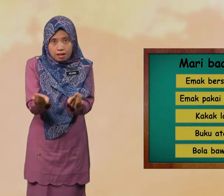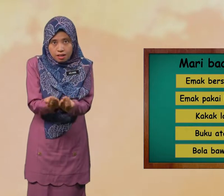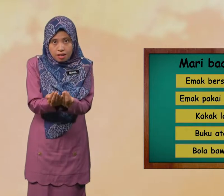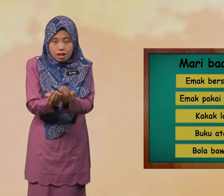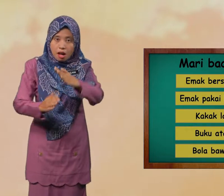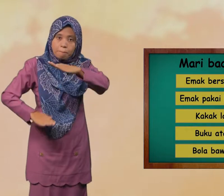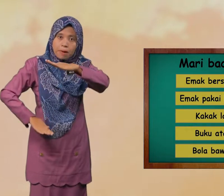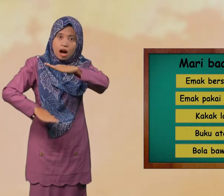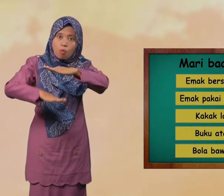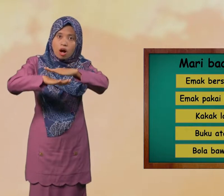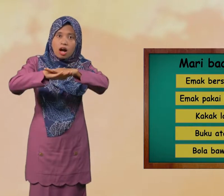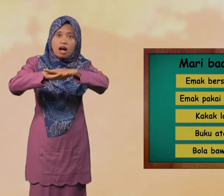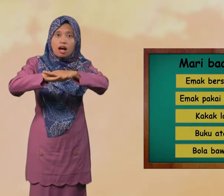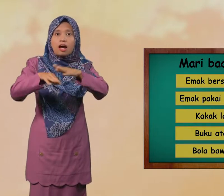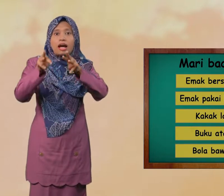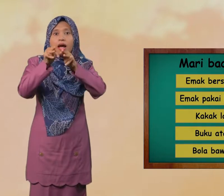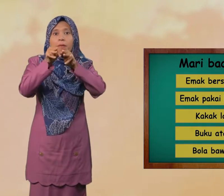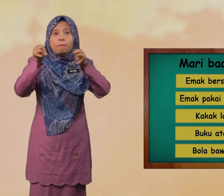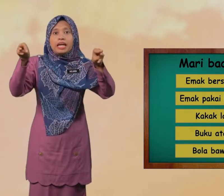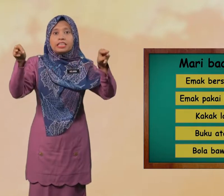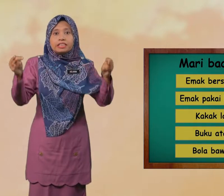Bawah Bawah Meja